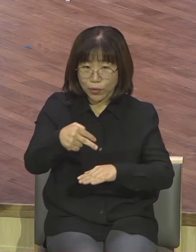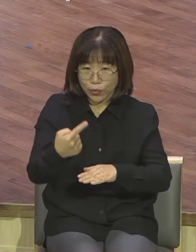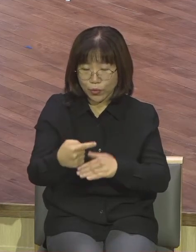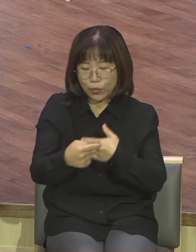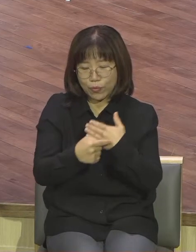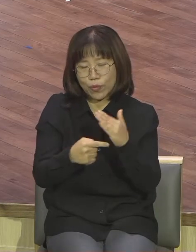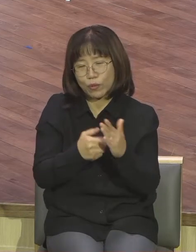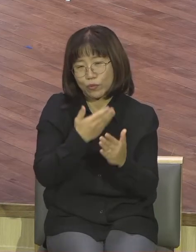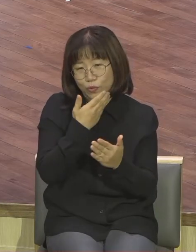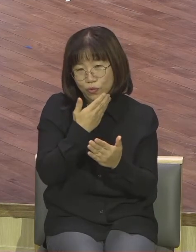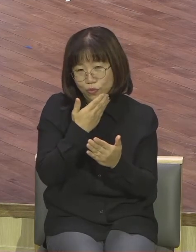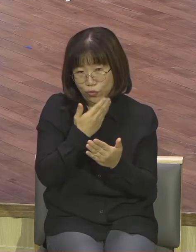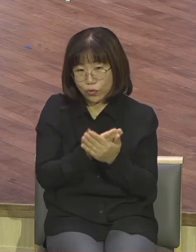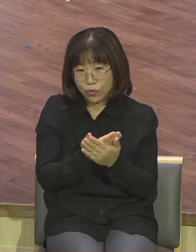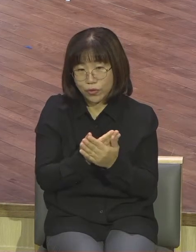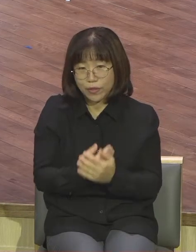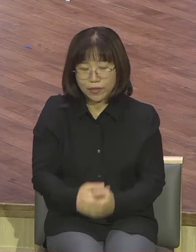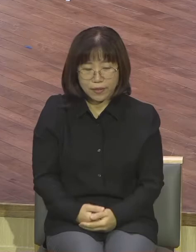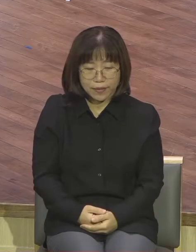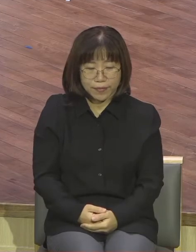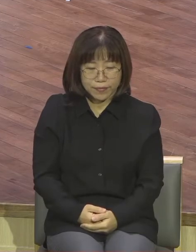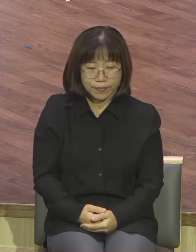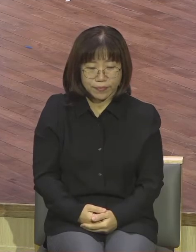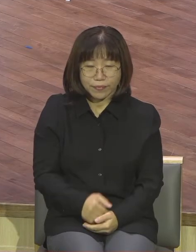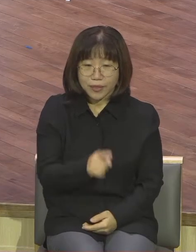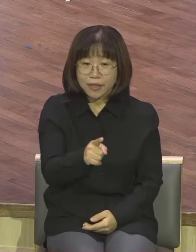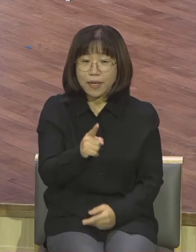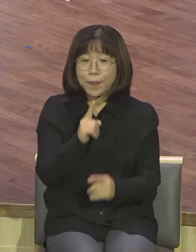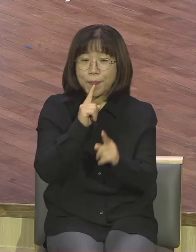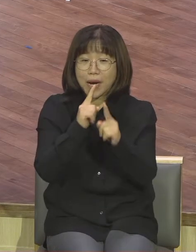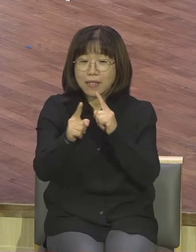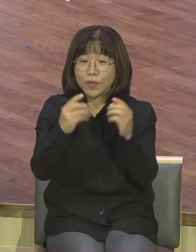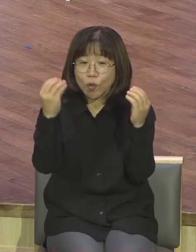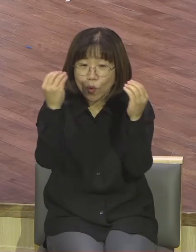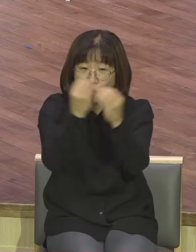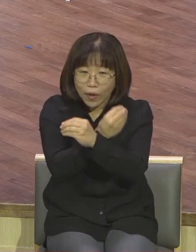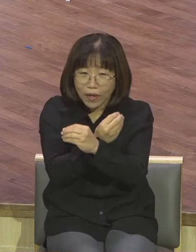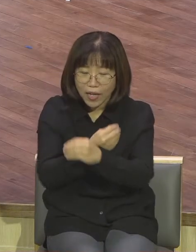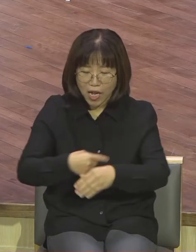이 말씀을 오해를 해가지고 외모를 아무렇게나 해도 된다